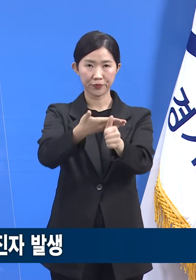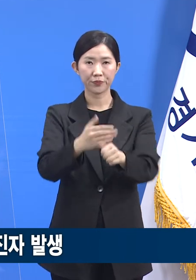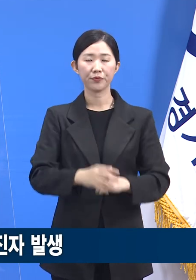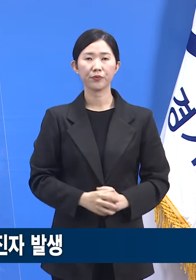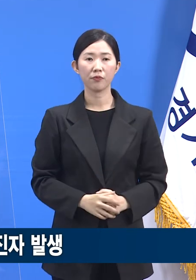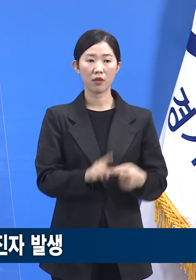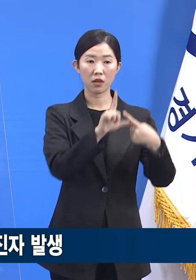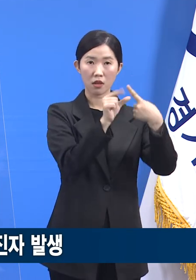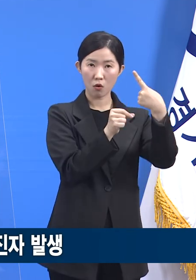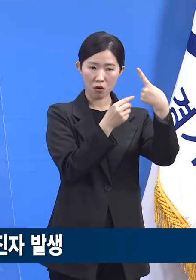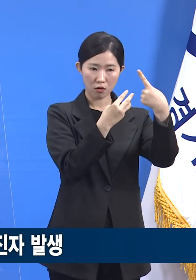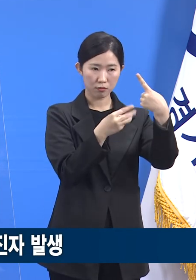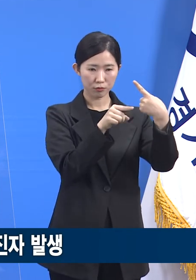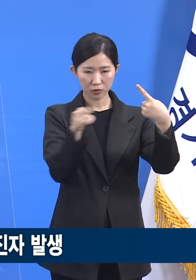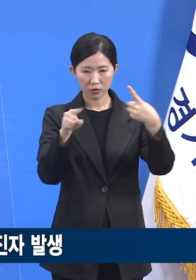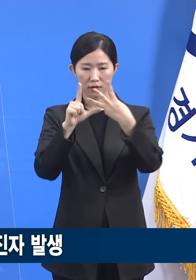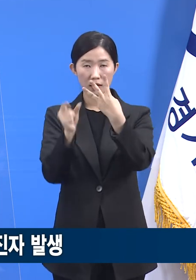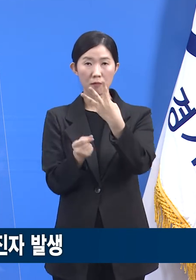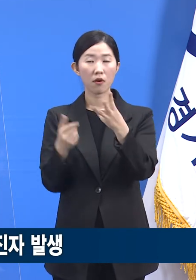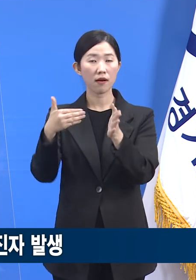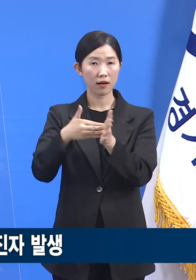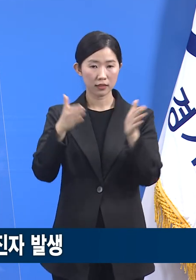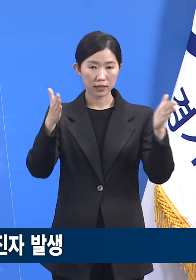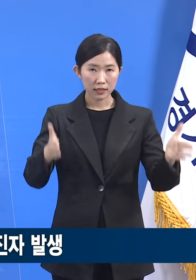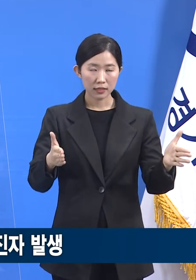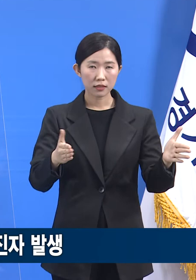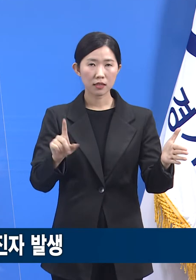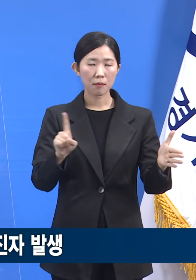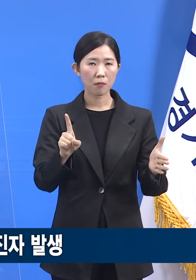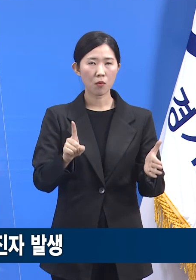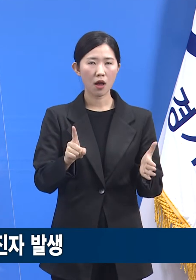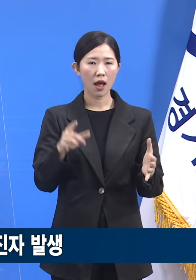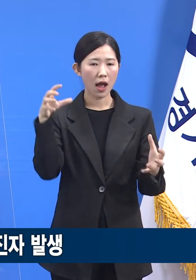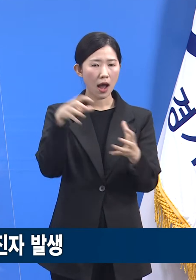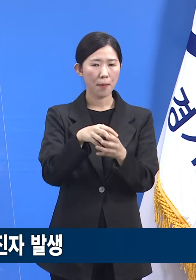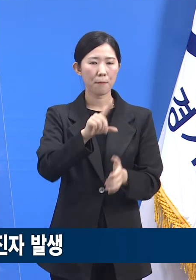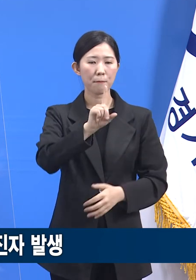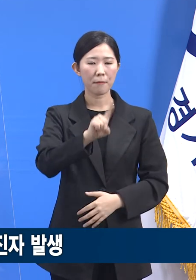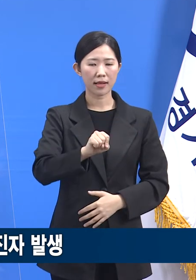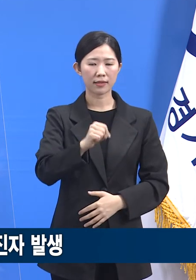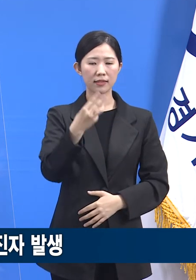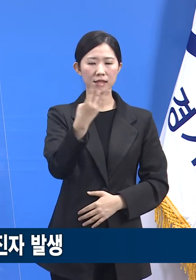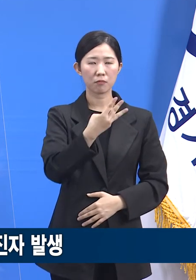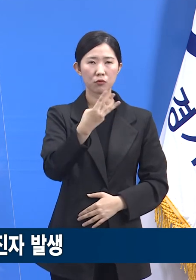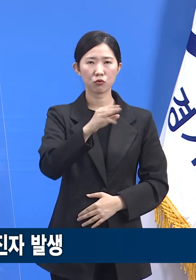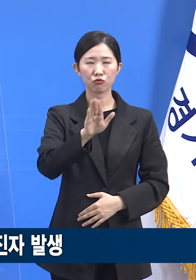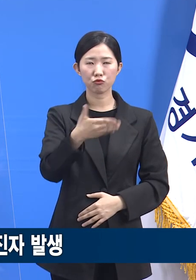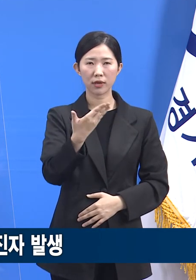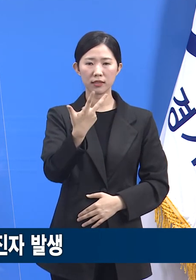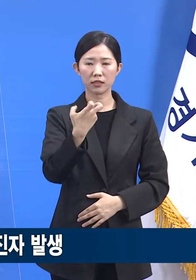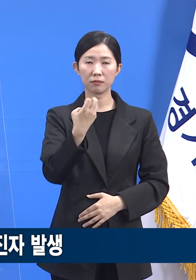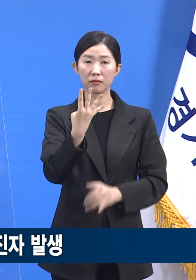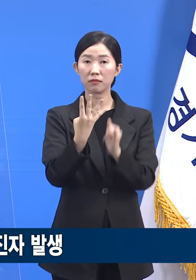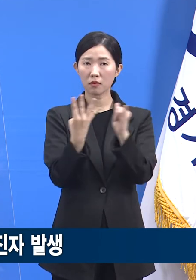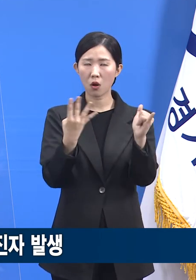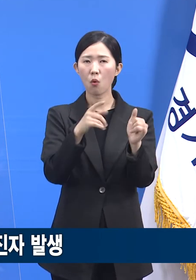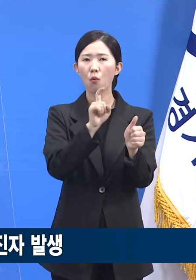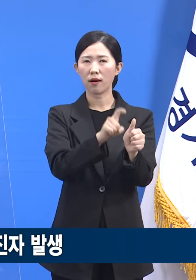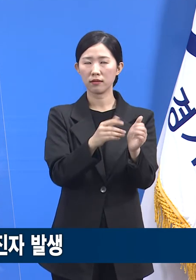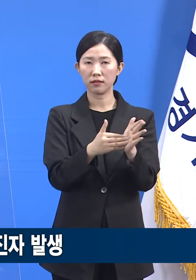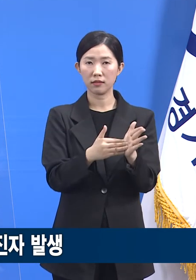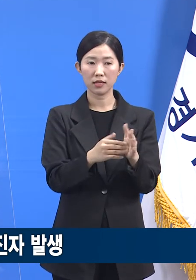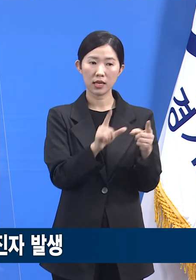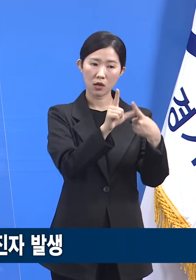1월부터 3월까지 경기도에선 총 13,974명의 확진자가 발생했습니다. 1월에